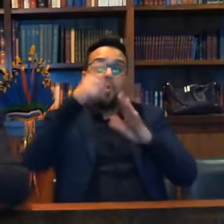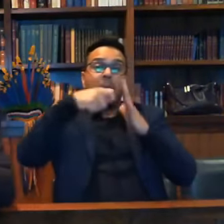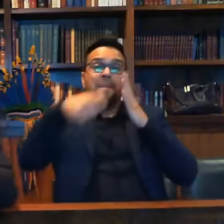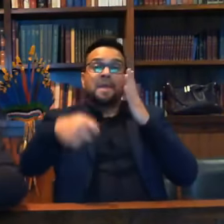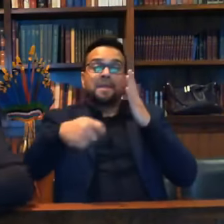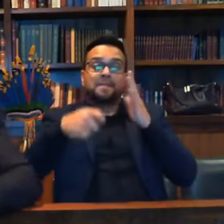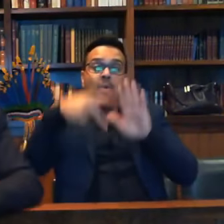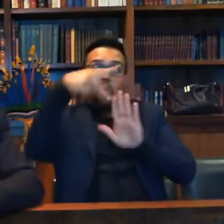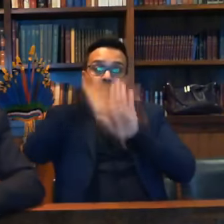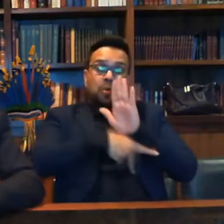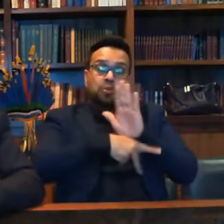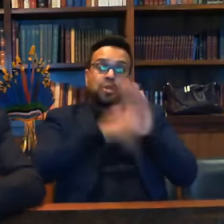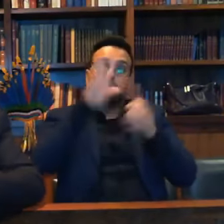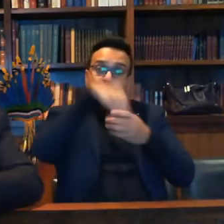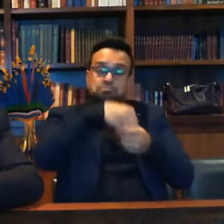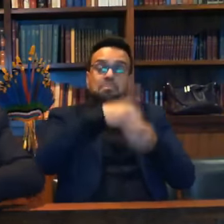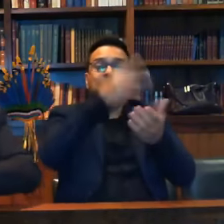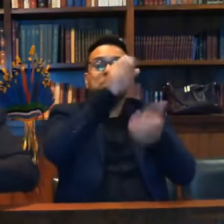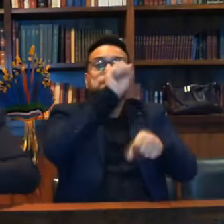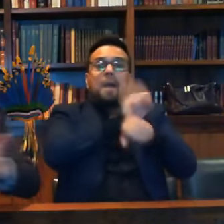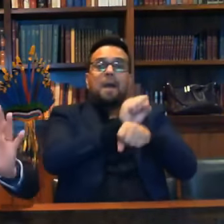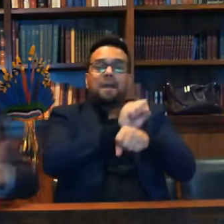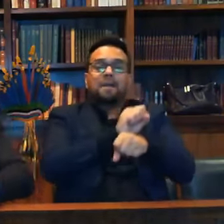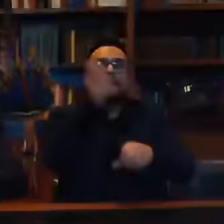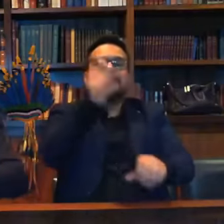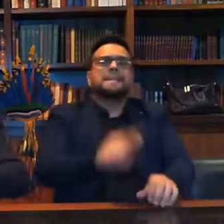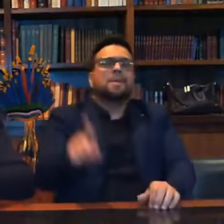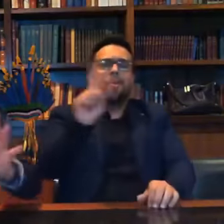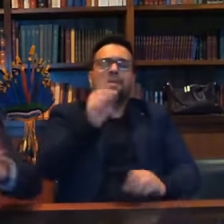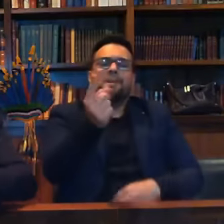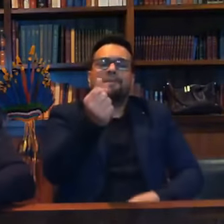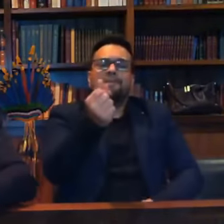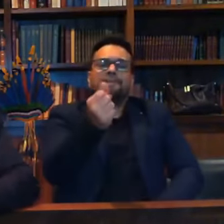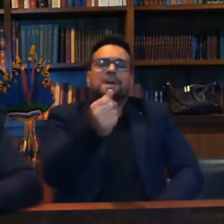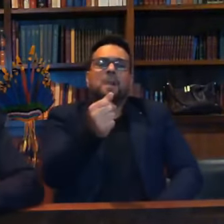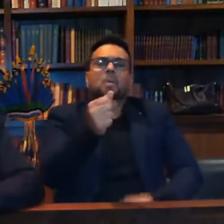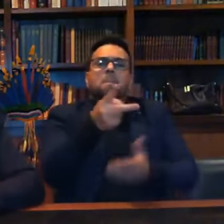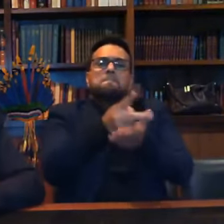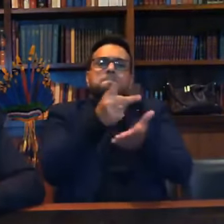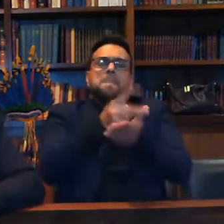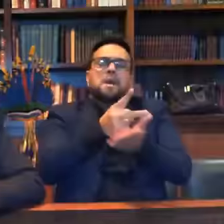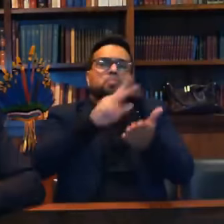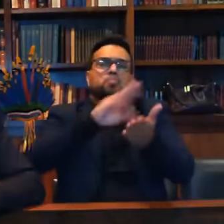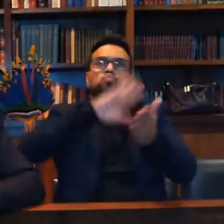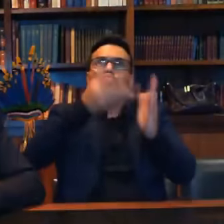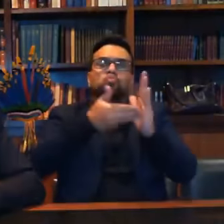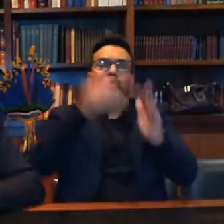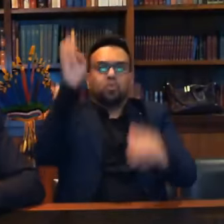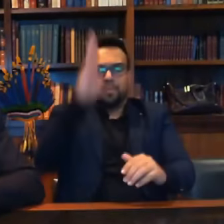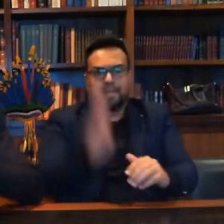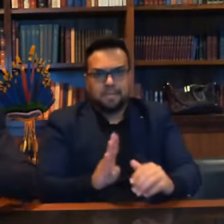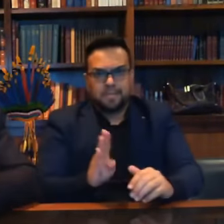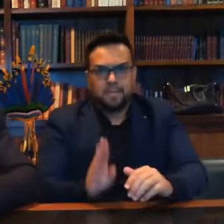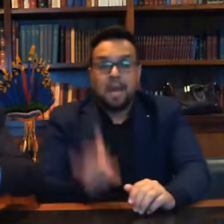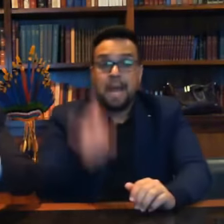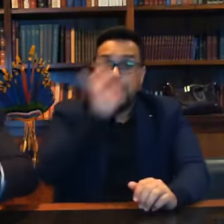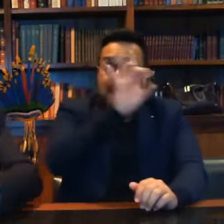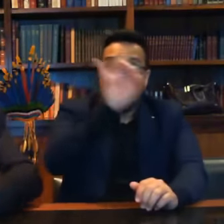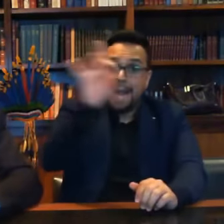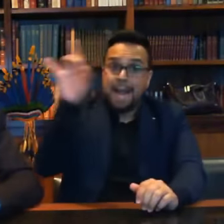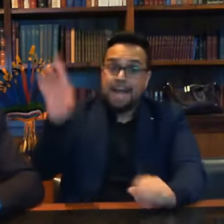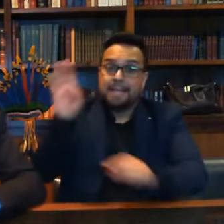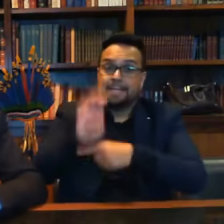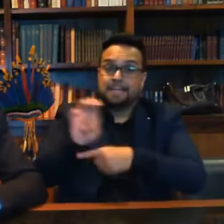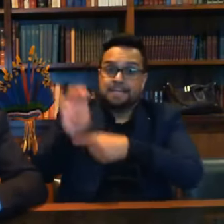já cedemos não precisa ser um valor fixo do ICMS para todo o Brasil cada estado que